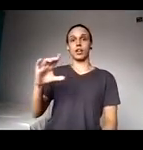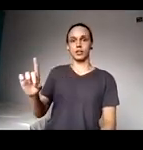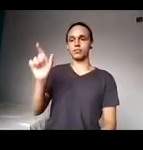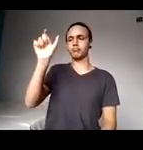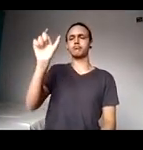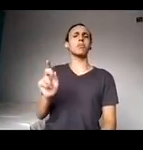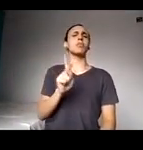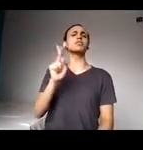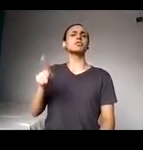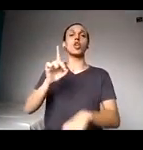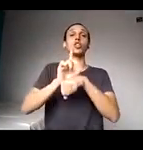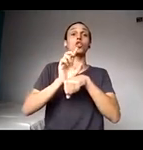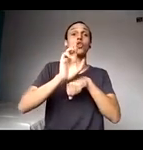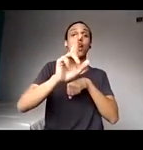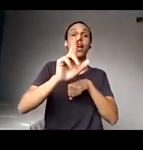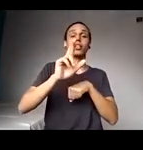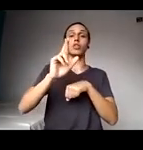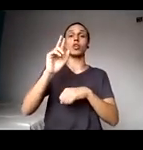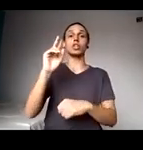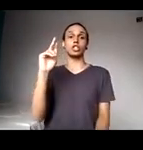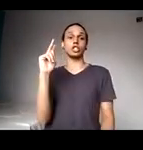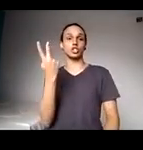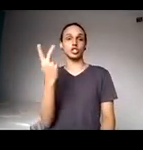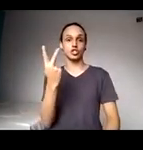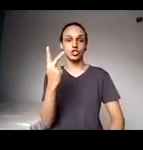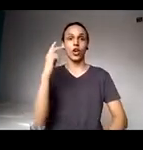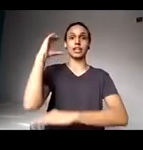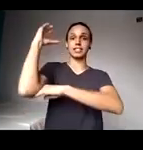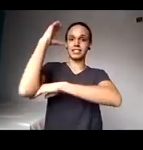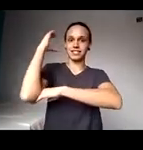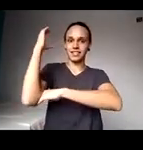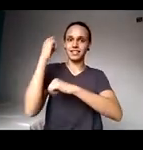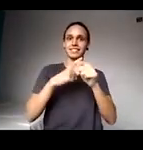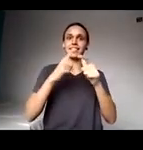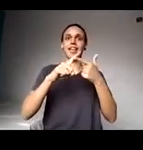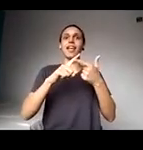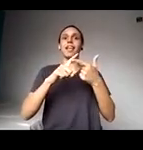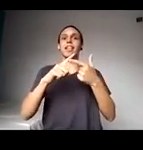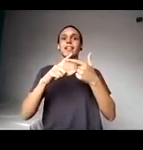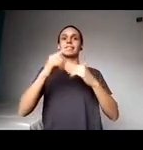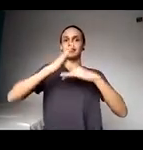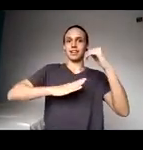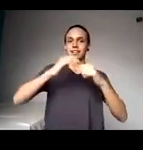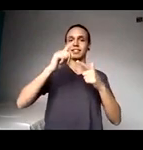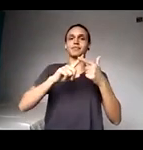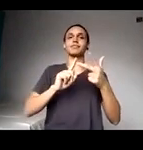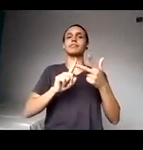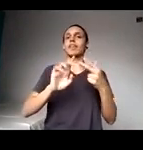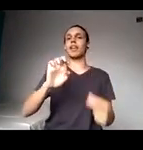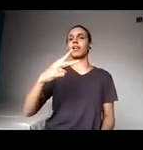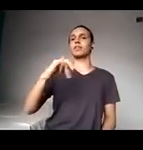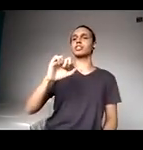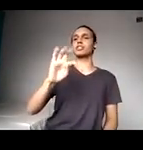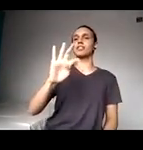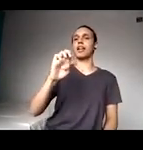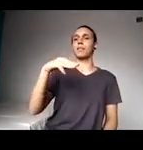doutorado em história das ciências e das técnicas e epistemologia pela Universidade Federal do Rio de Janeiro, onde